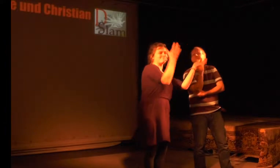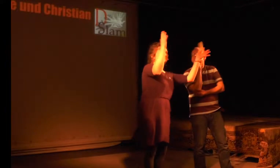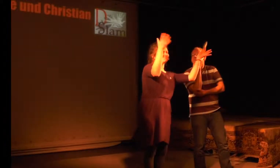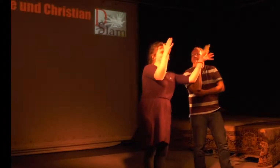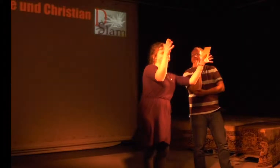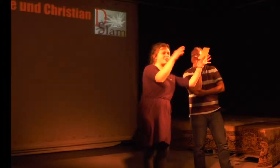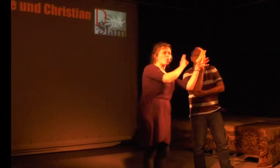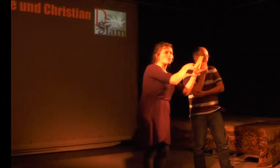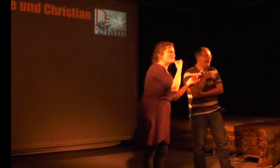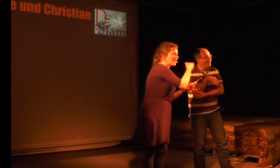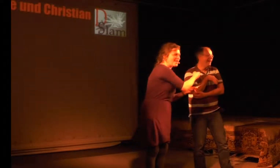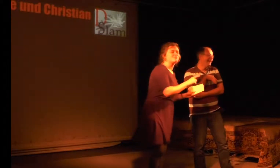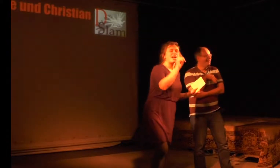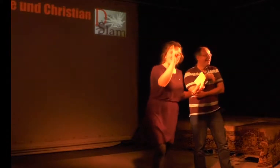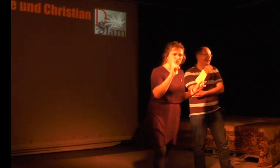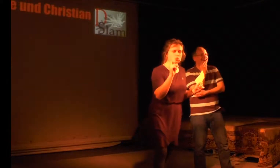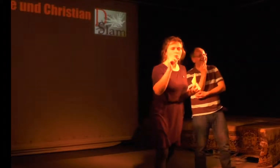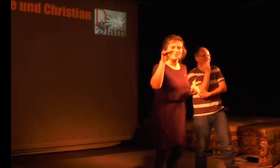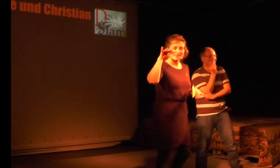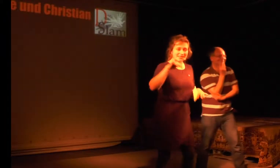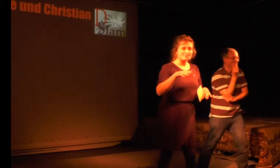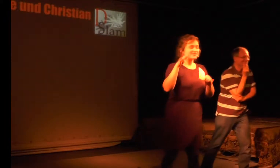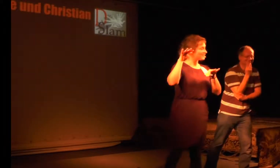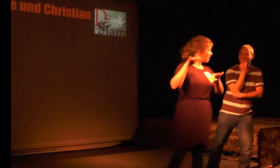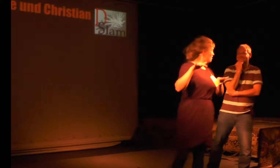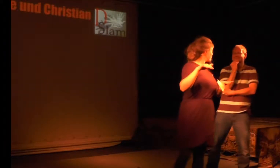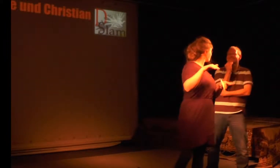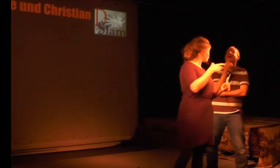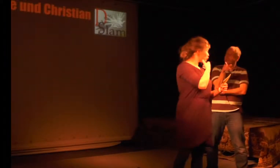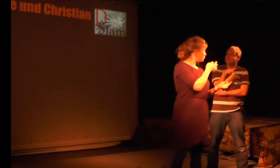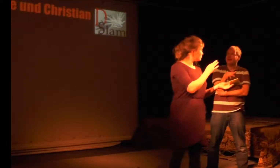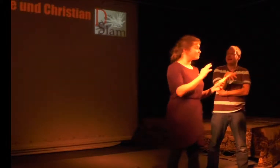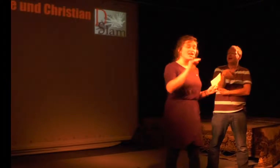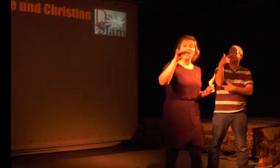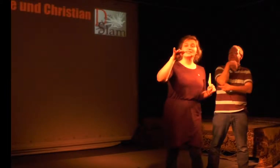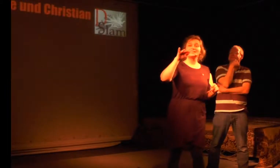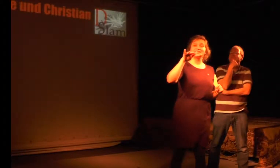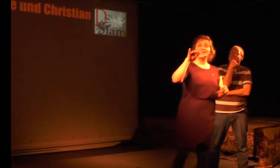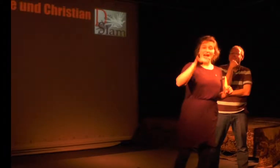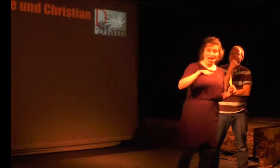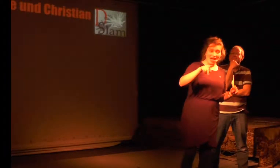gut, dass du fragst. ist wichtig. Prima, genau. Super, dass dir das eingefallen ist. Nee, wirklich. Ach Also,